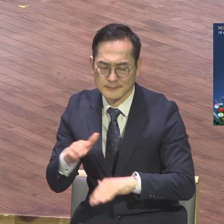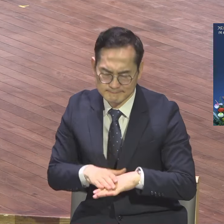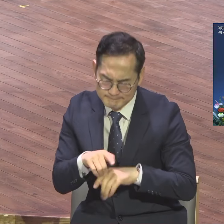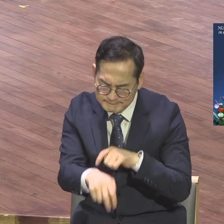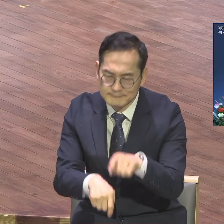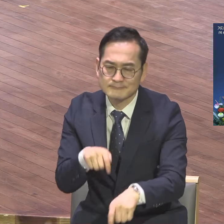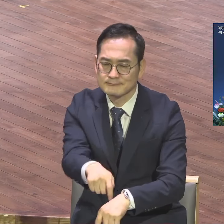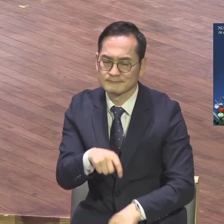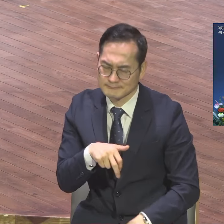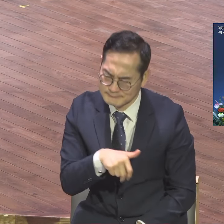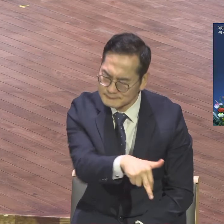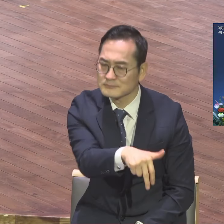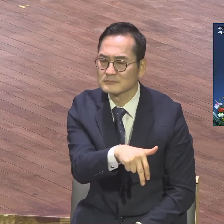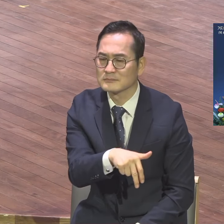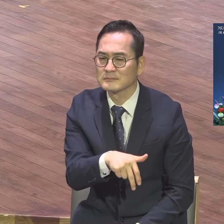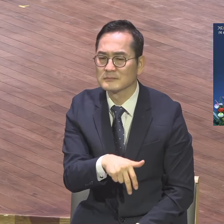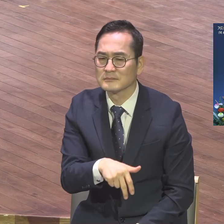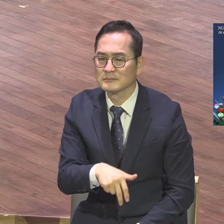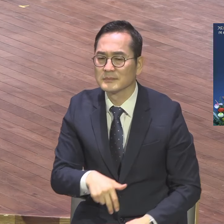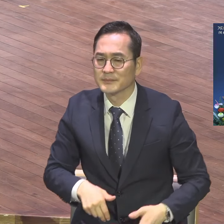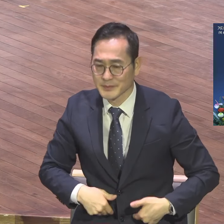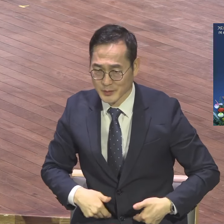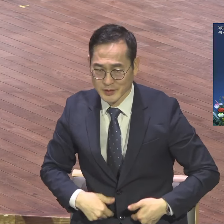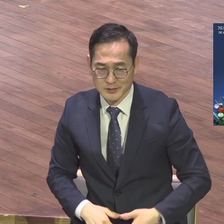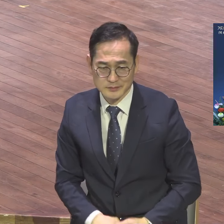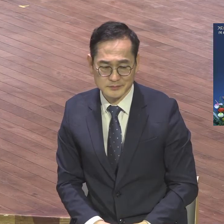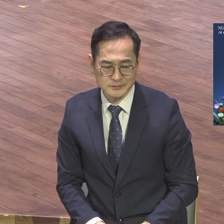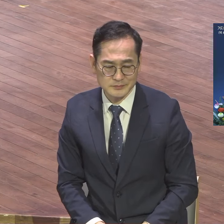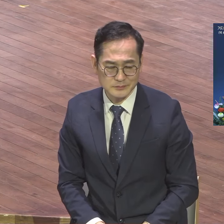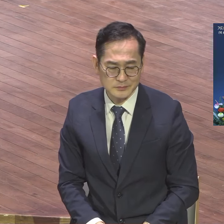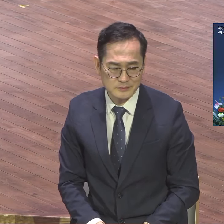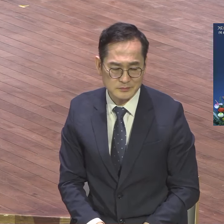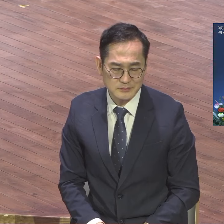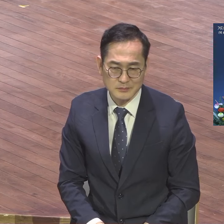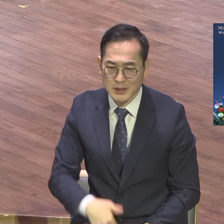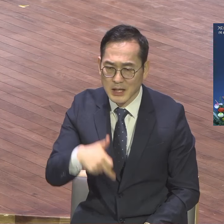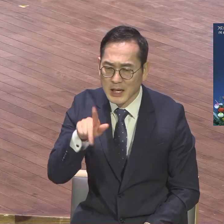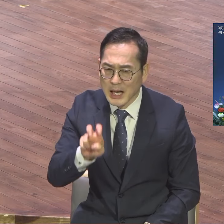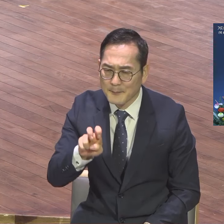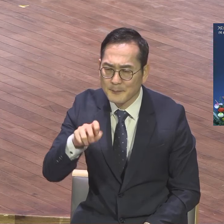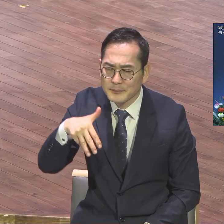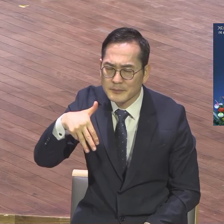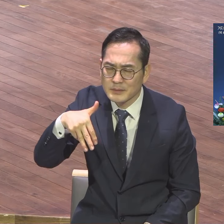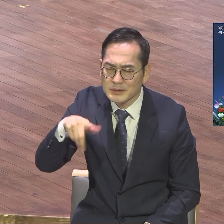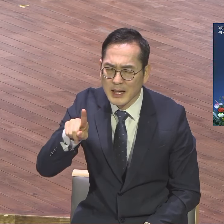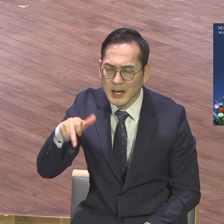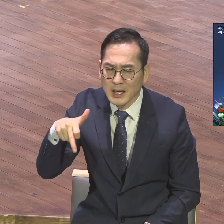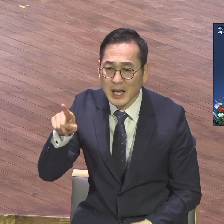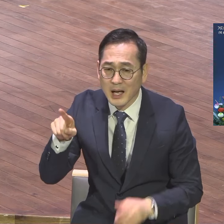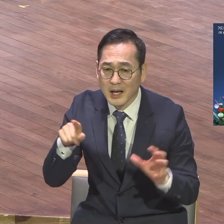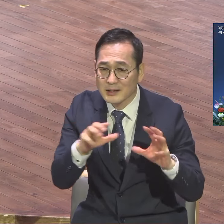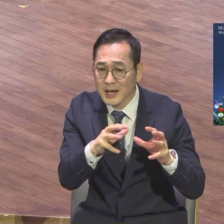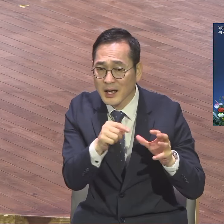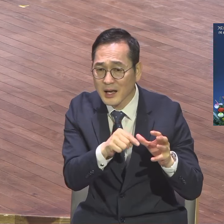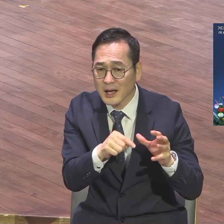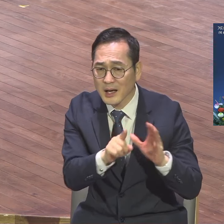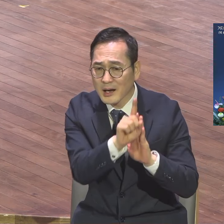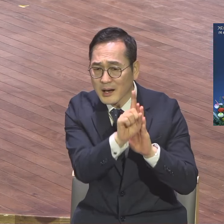감착하 가봐세요. 감착하. 영하 50도 영하 40도 지구 산에서